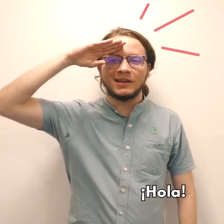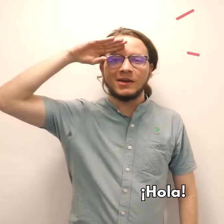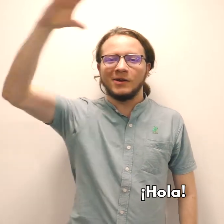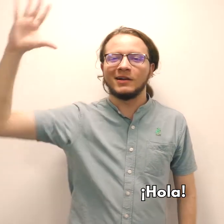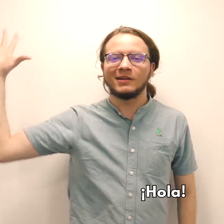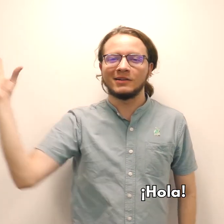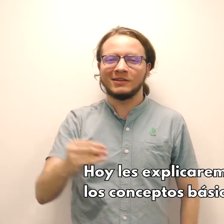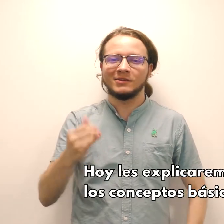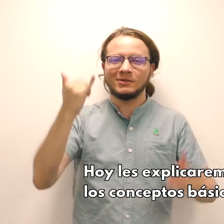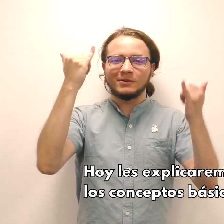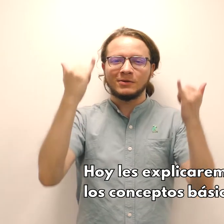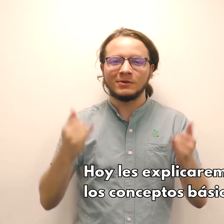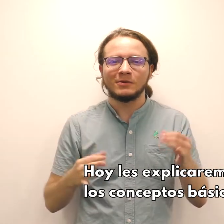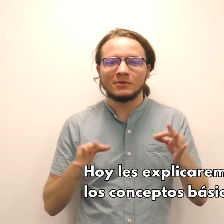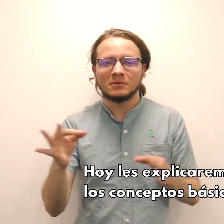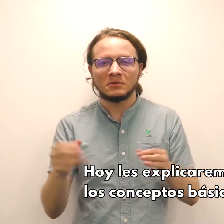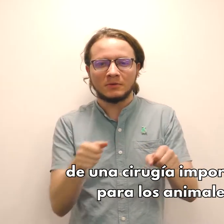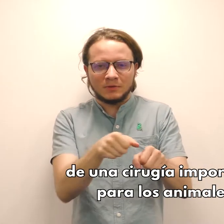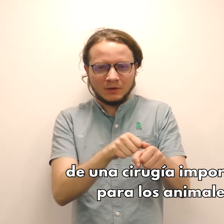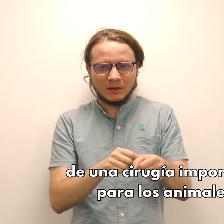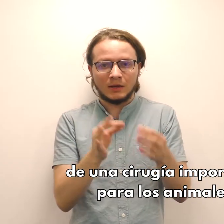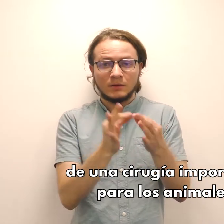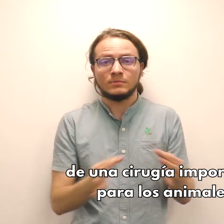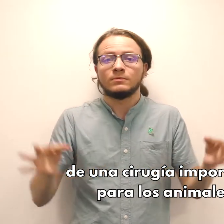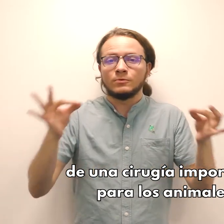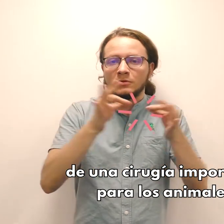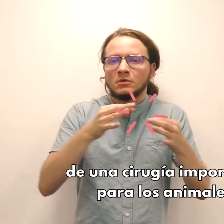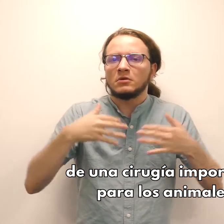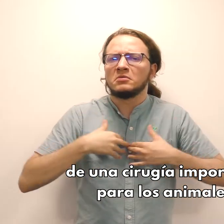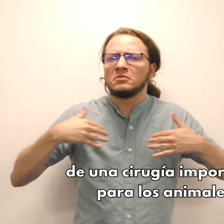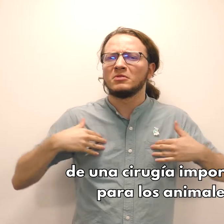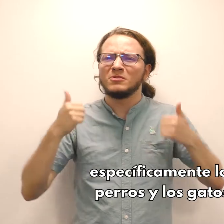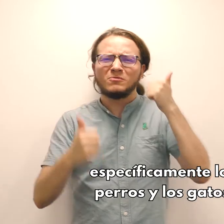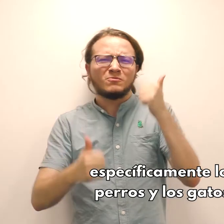Hola, hoy les explicaremos acerca de una cirugía importante para los perros y los gatos.